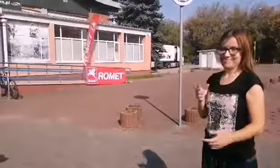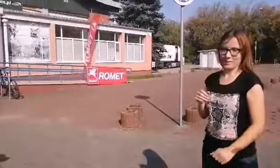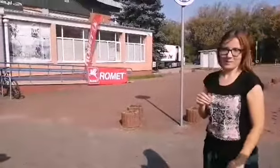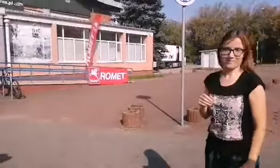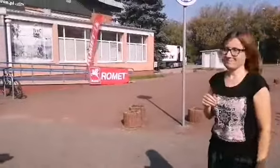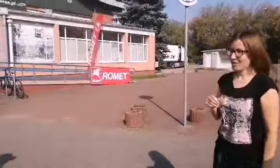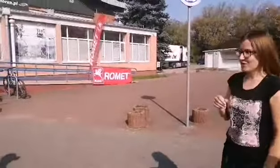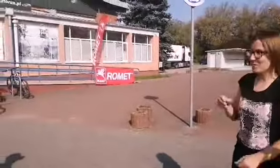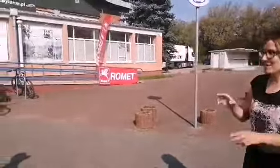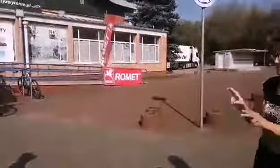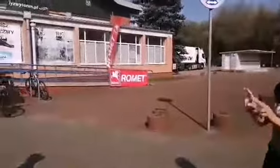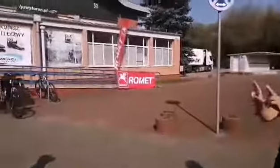Ćwiczymy?